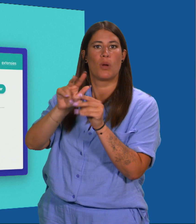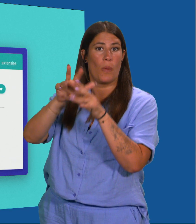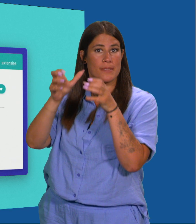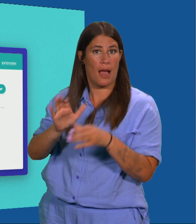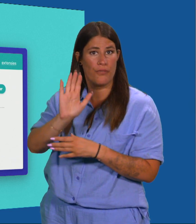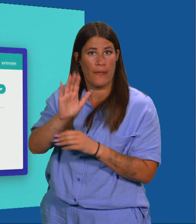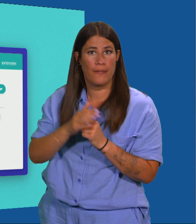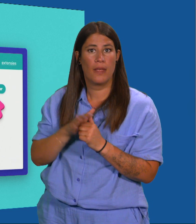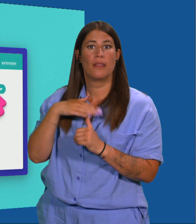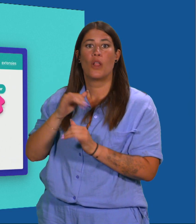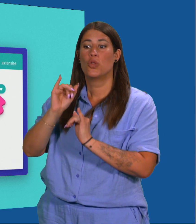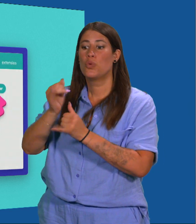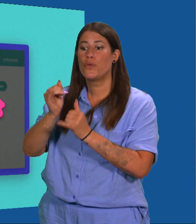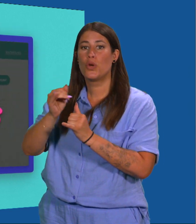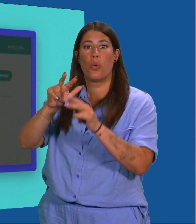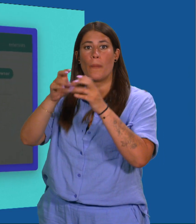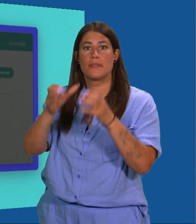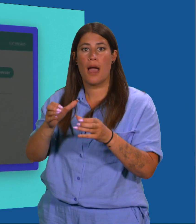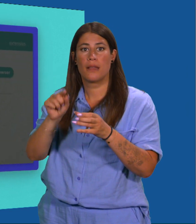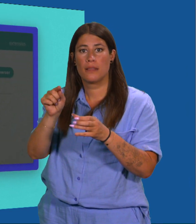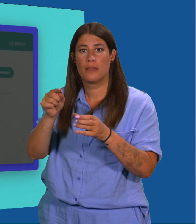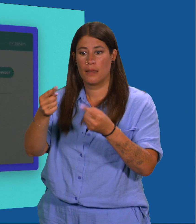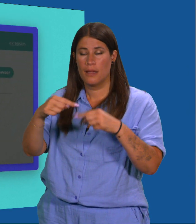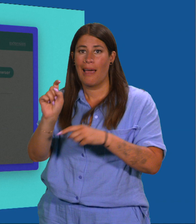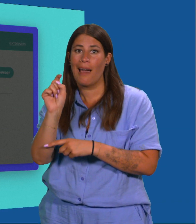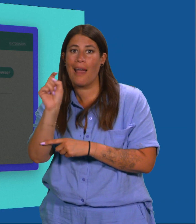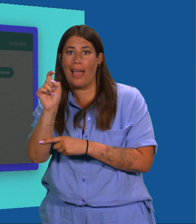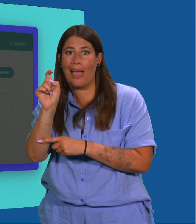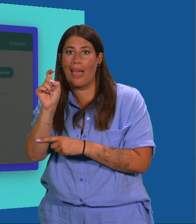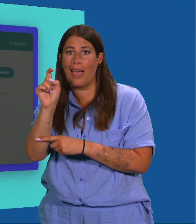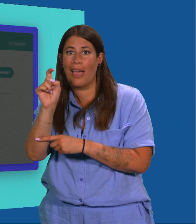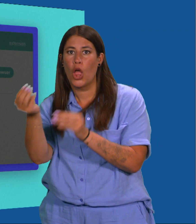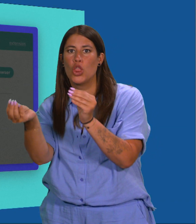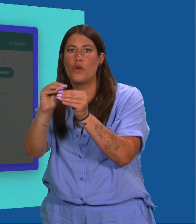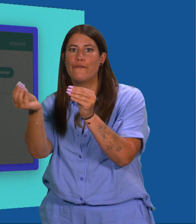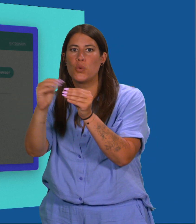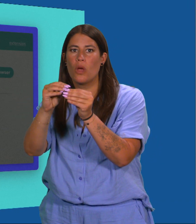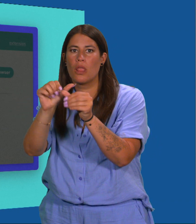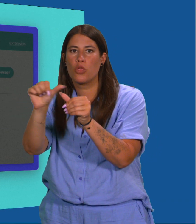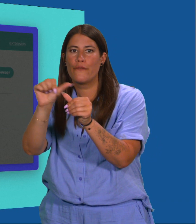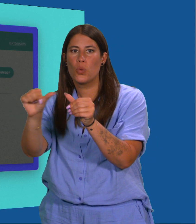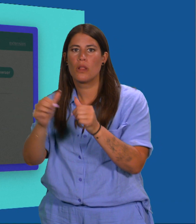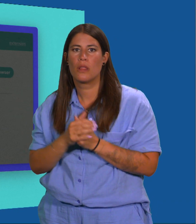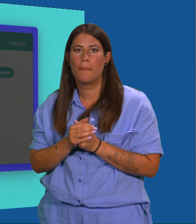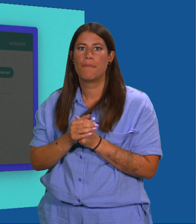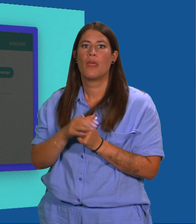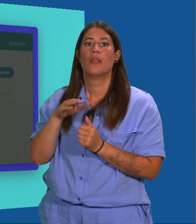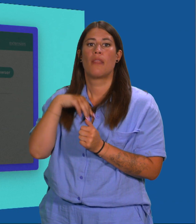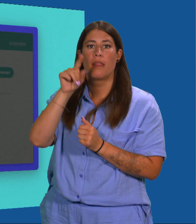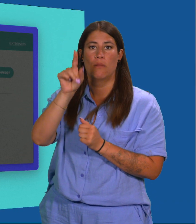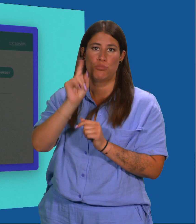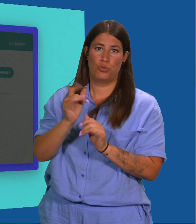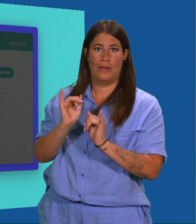Toevoegen aan je browser. Klik op Extensie toevoegen. Je stelt Dashlane in als